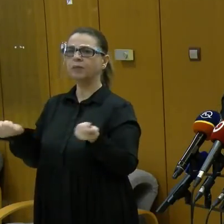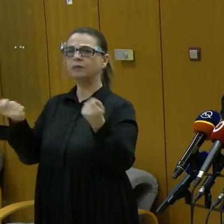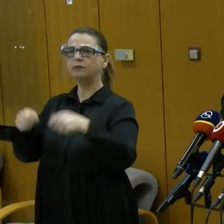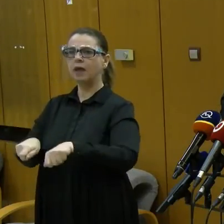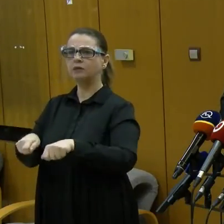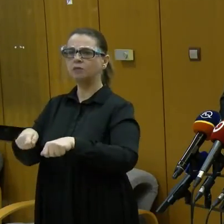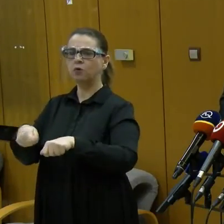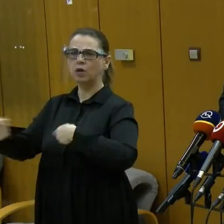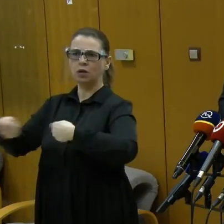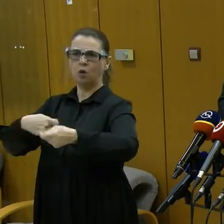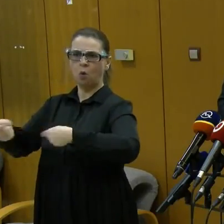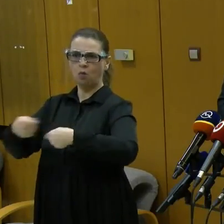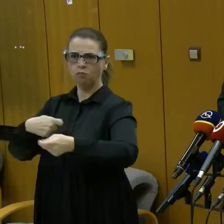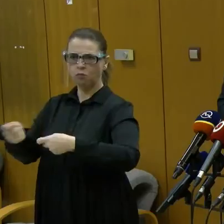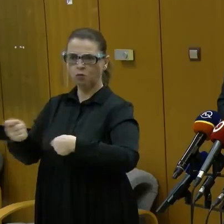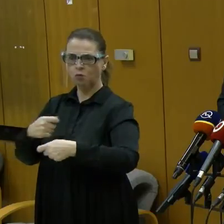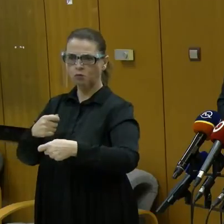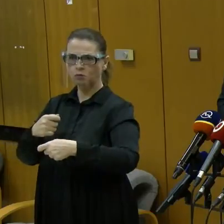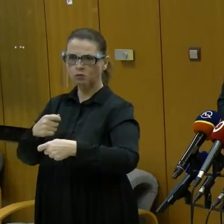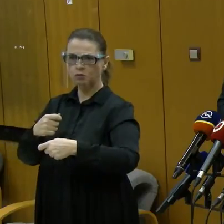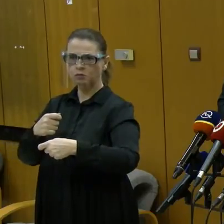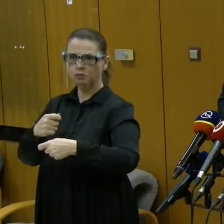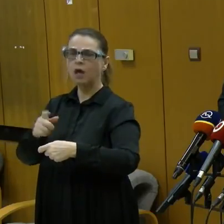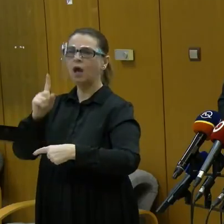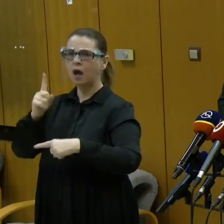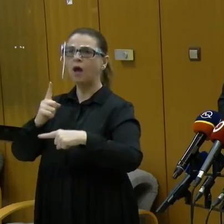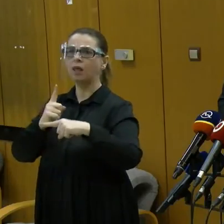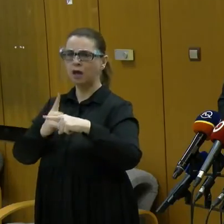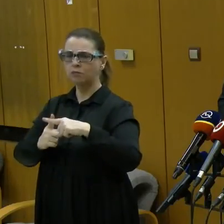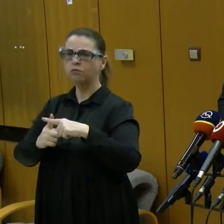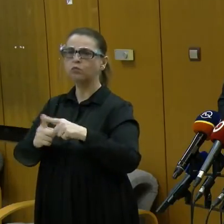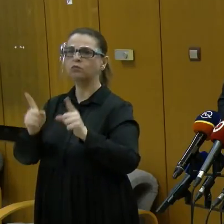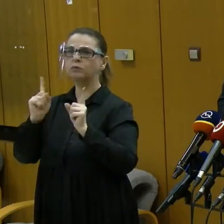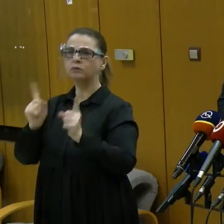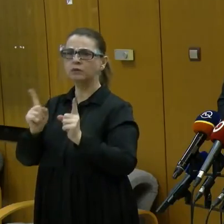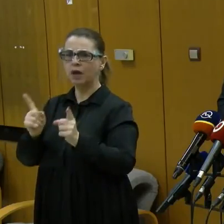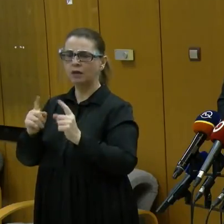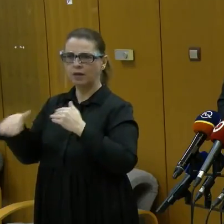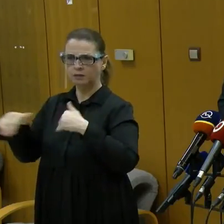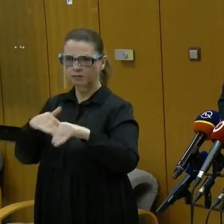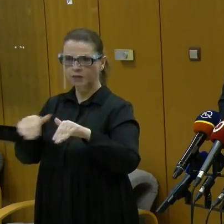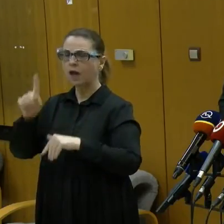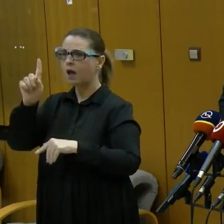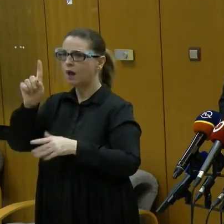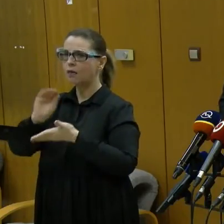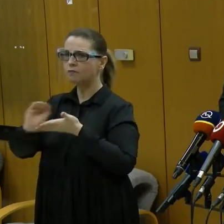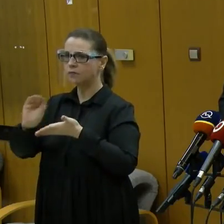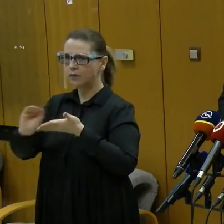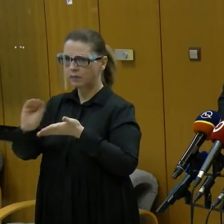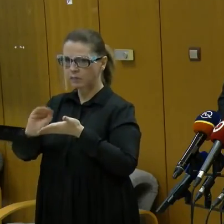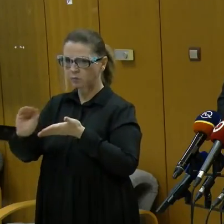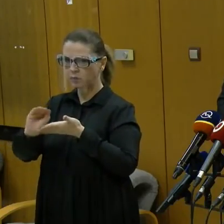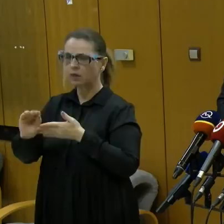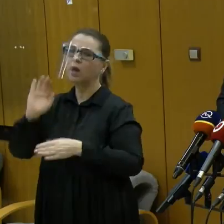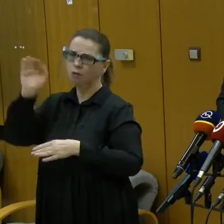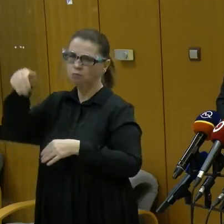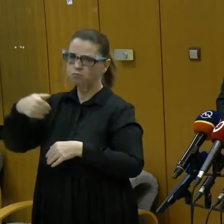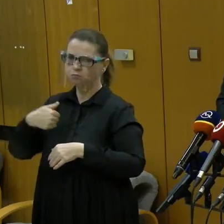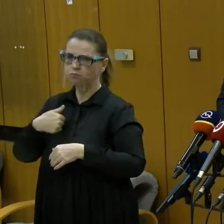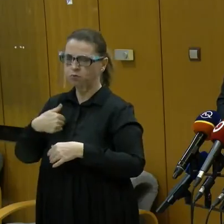zatvorenie obchodných prevádzok, ale áno, v hre je aj zákaz vychádzania s výnimkami, ktoré by sme potom radi